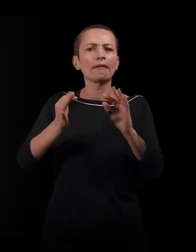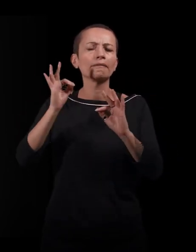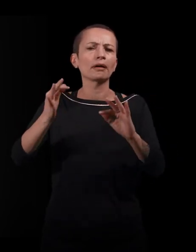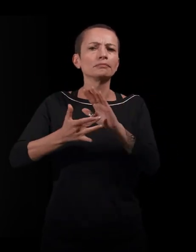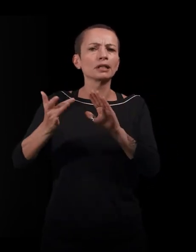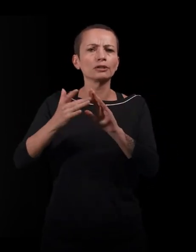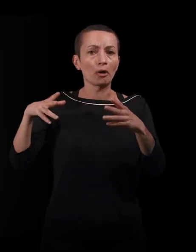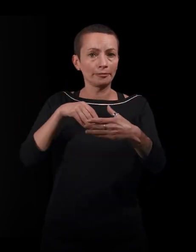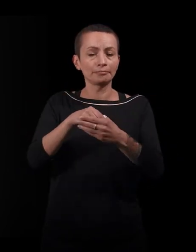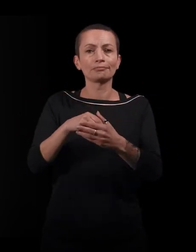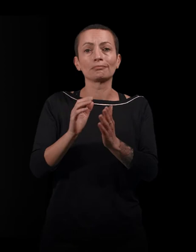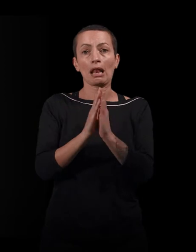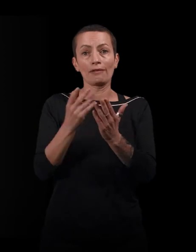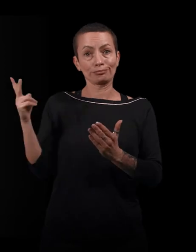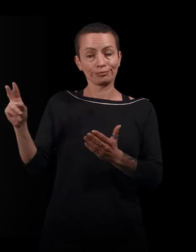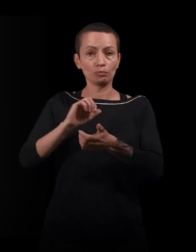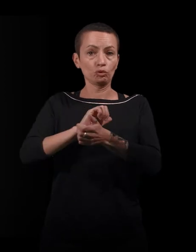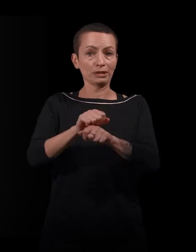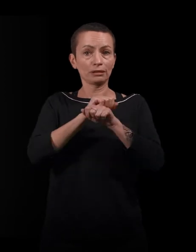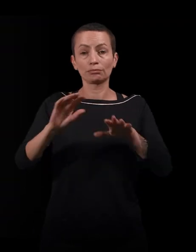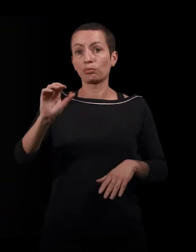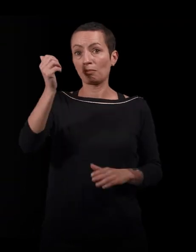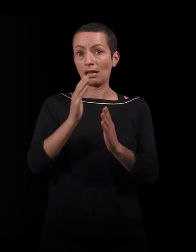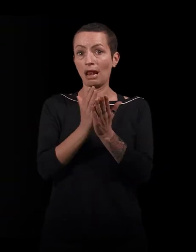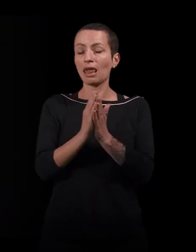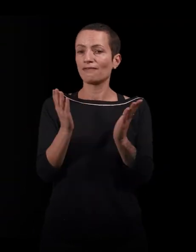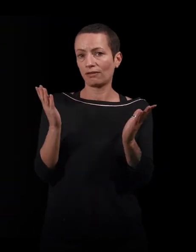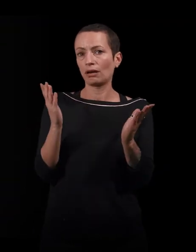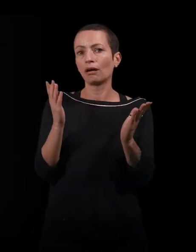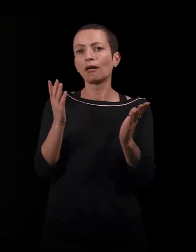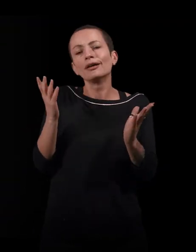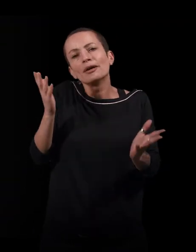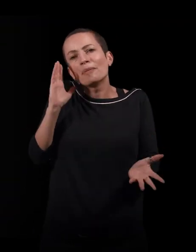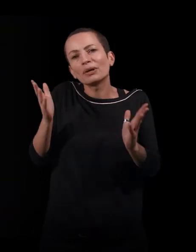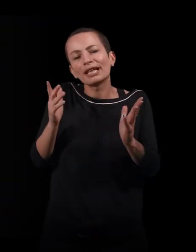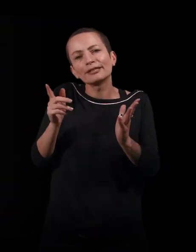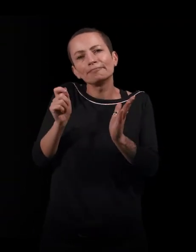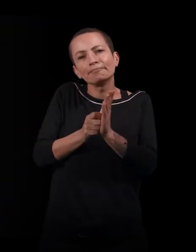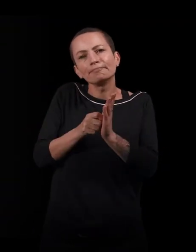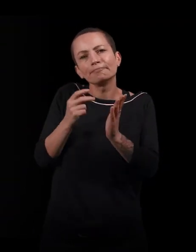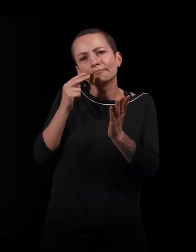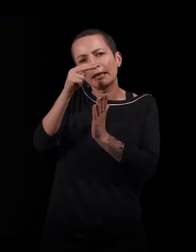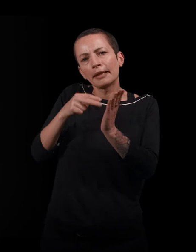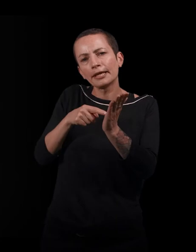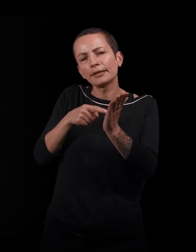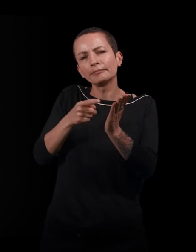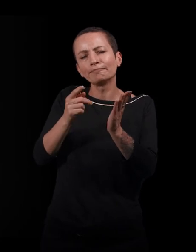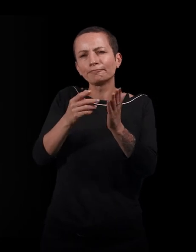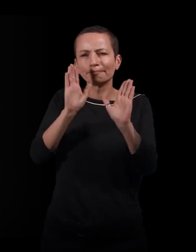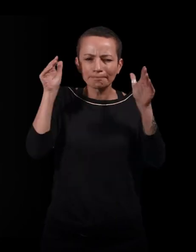publiez Les Dannées de la mer, qui est votre premier livre à la découverte, qui peut-être a une vocation plus large que celle d